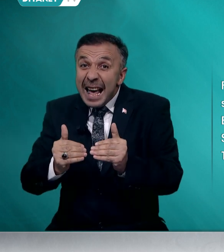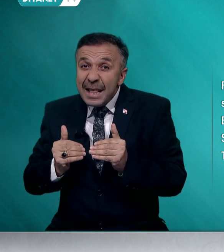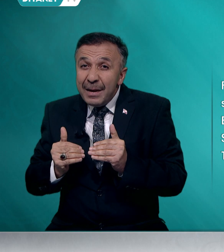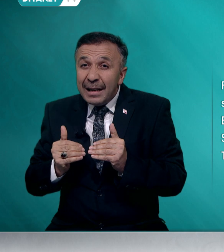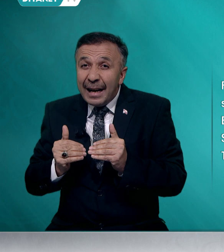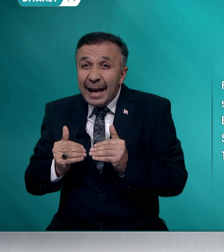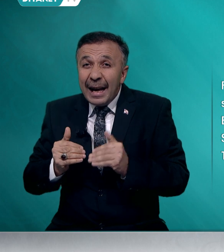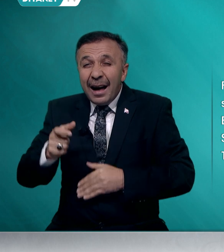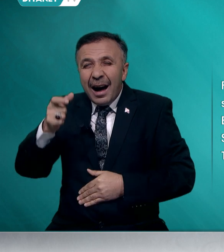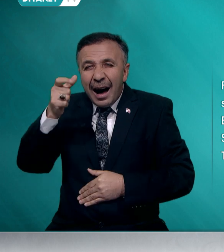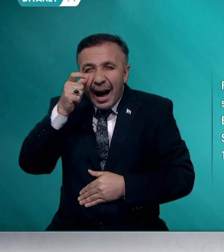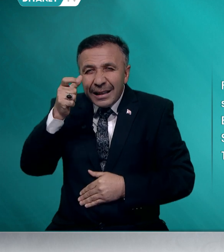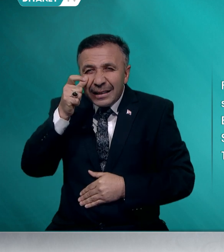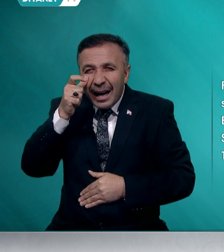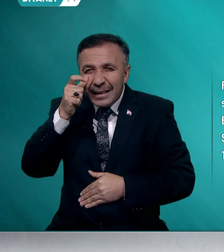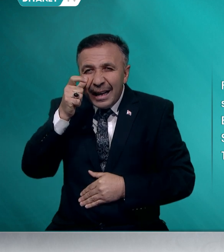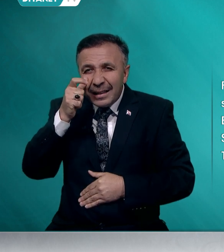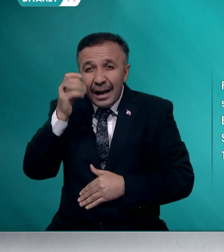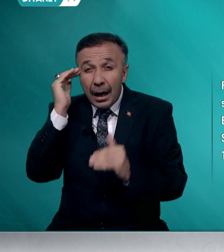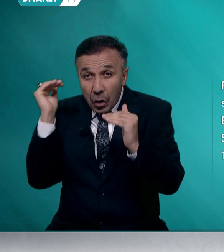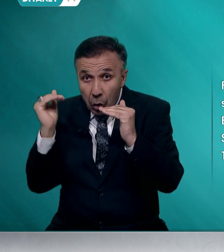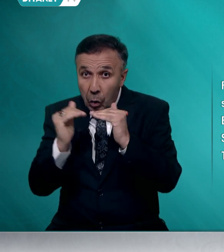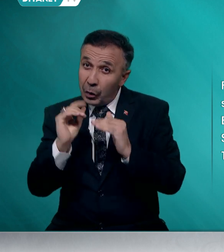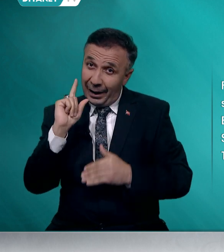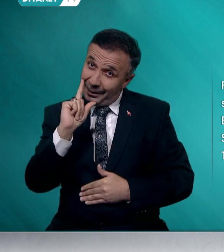Tedbirlere hassasiyetle uyalım.